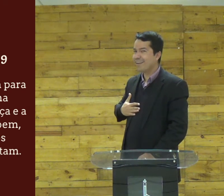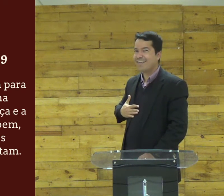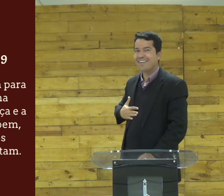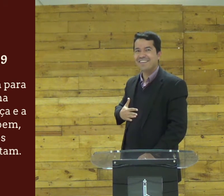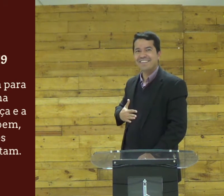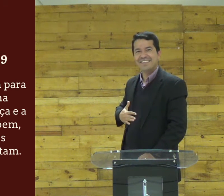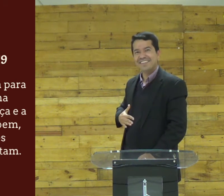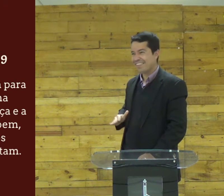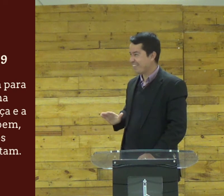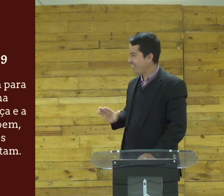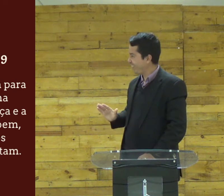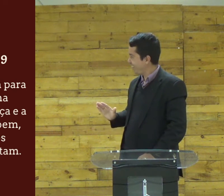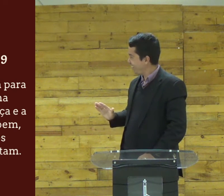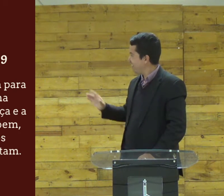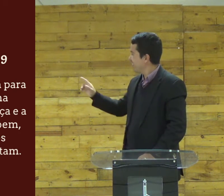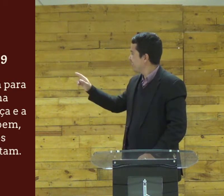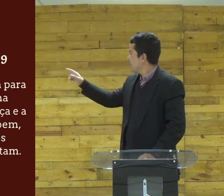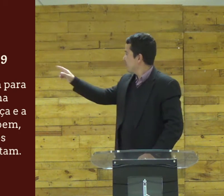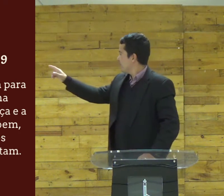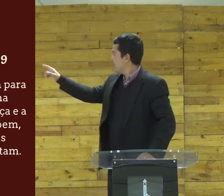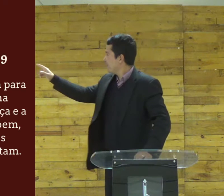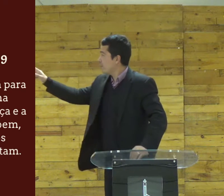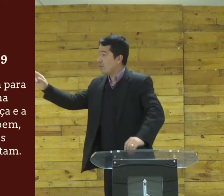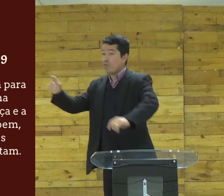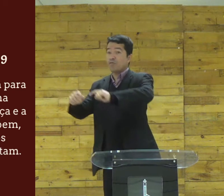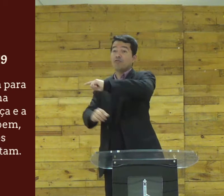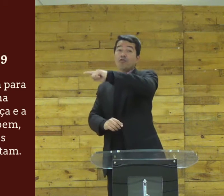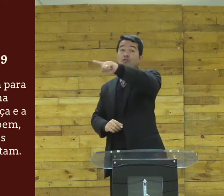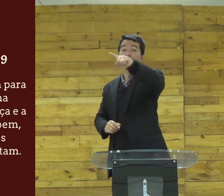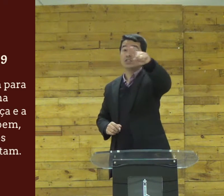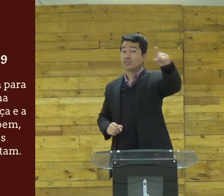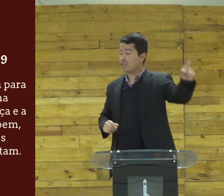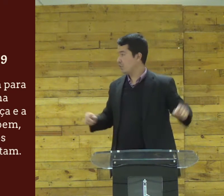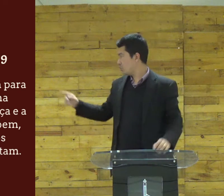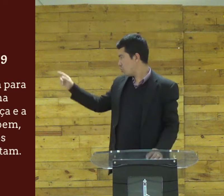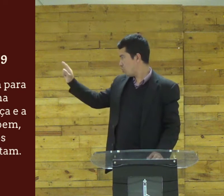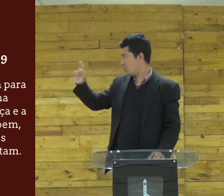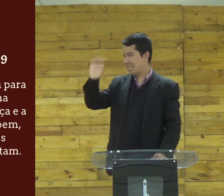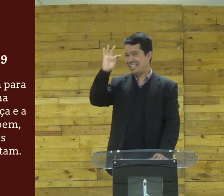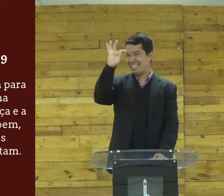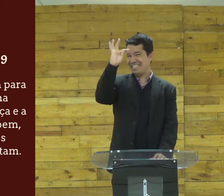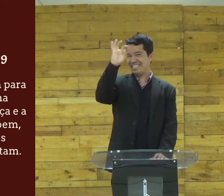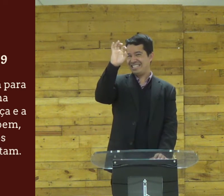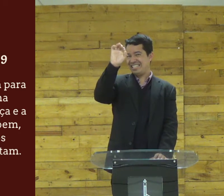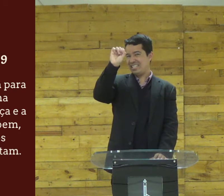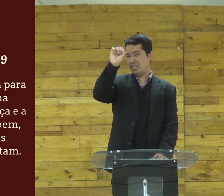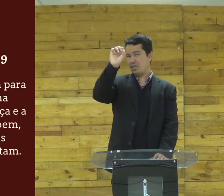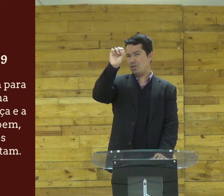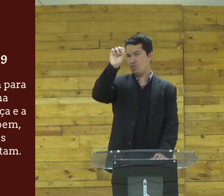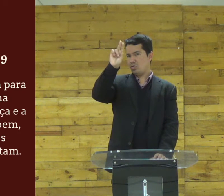calma calma para vocês tesouros